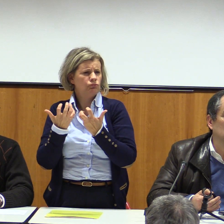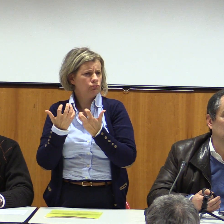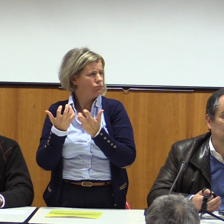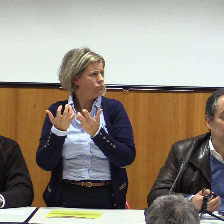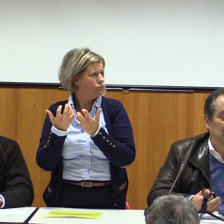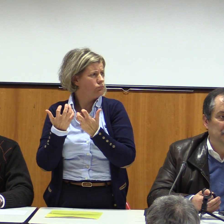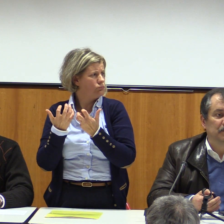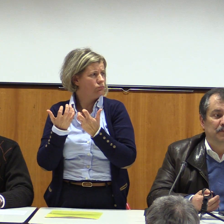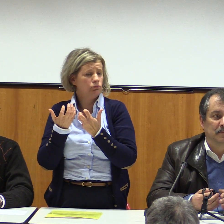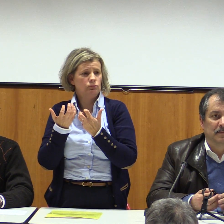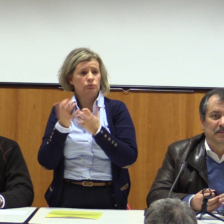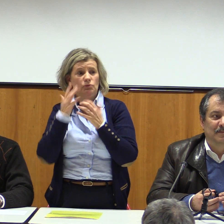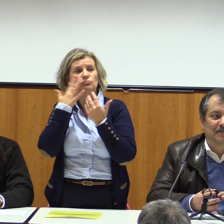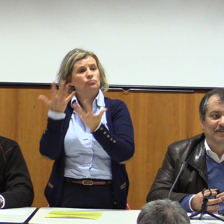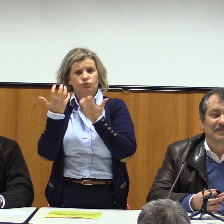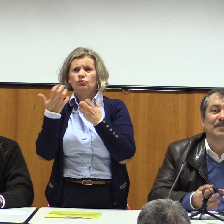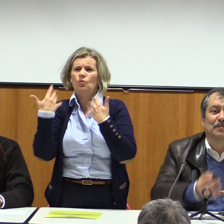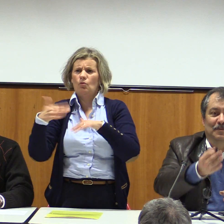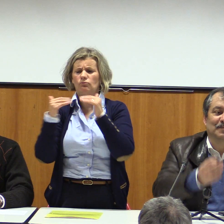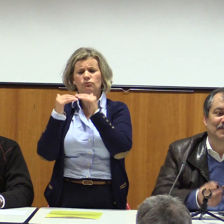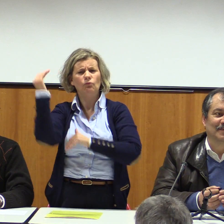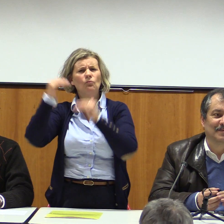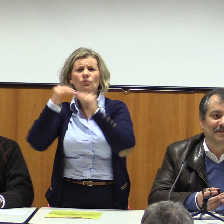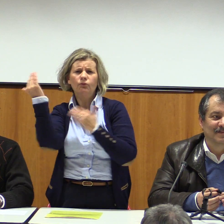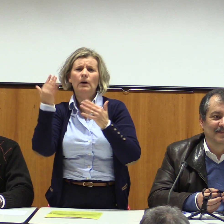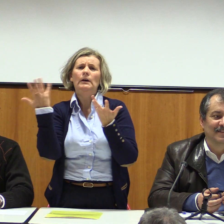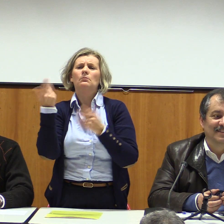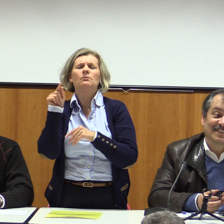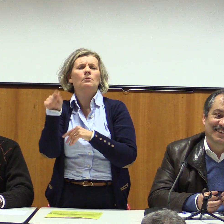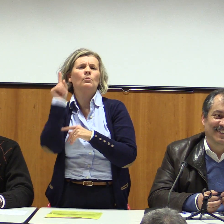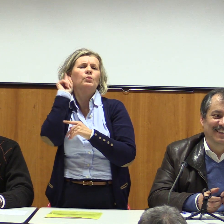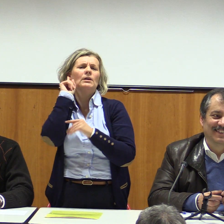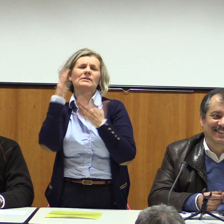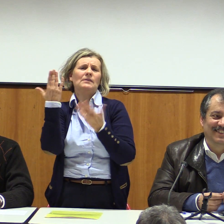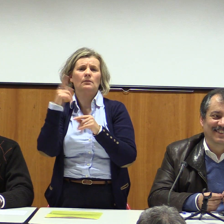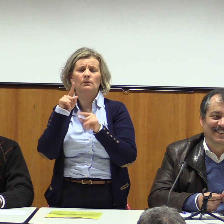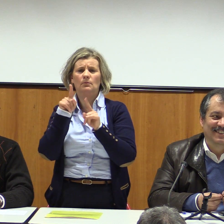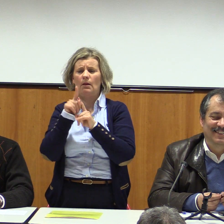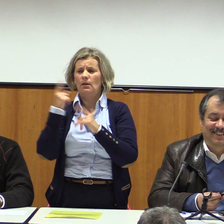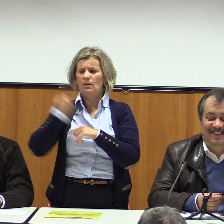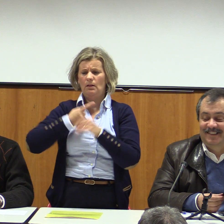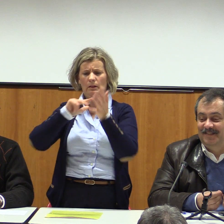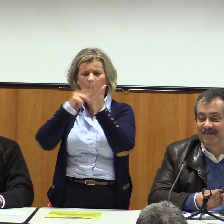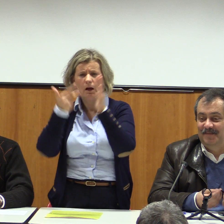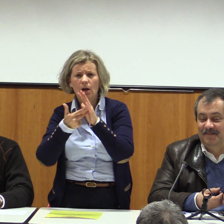No entanto, temos muitas desvantagens no nosso dia-a-dia nas escolas. E, portanto, é